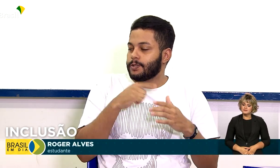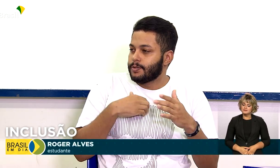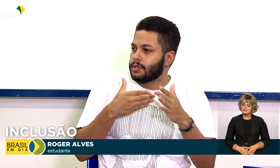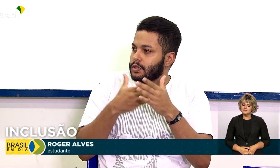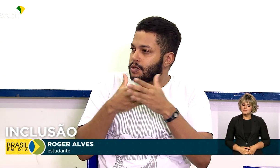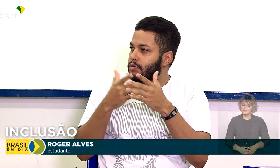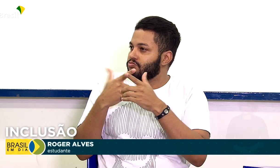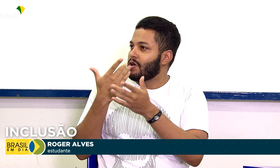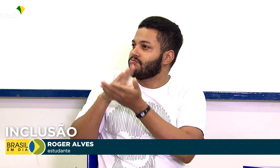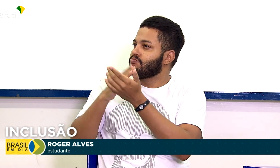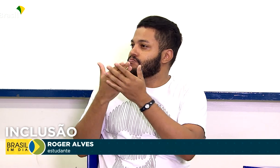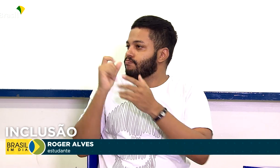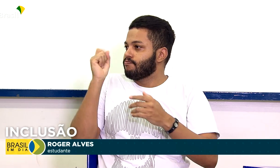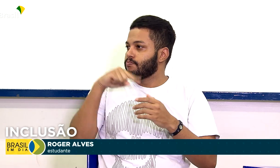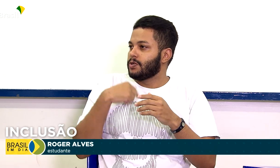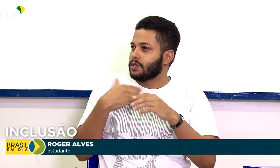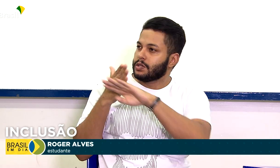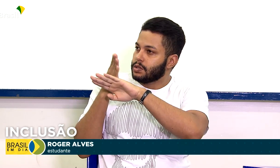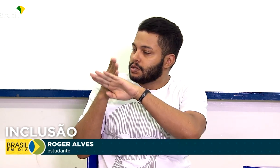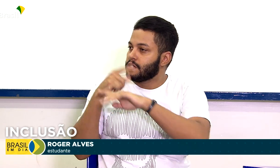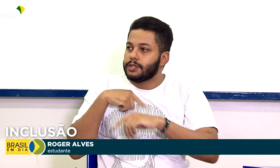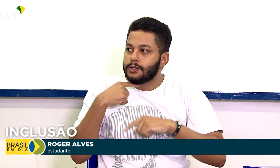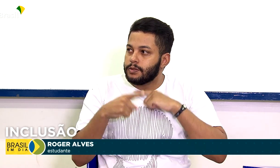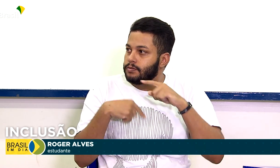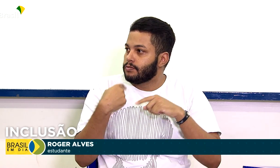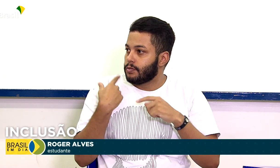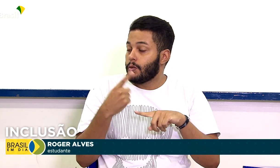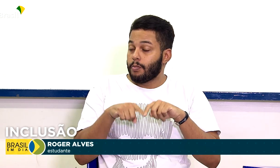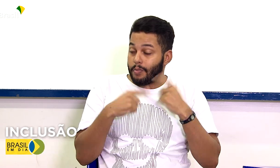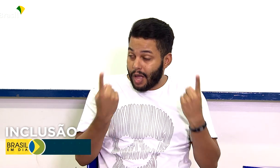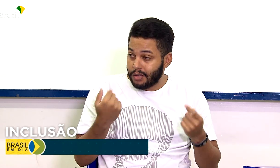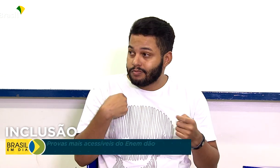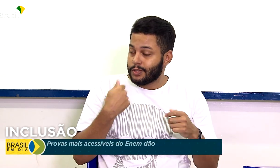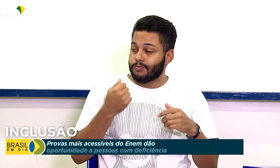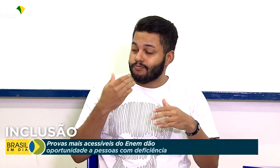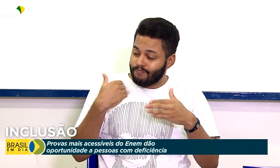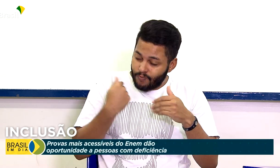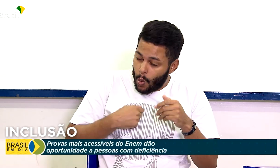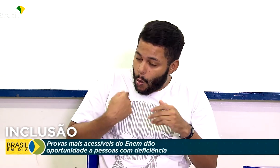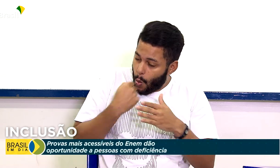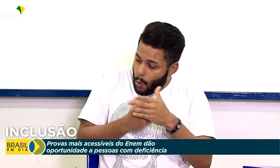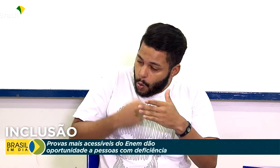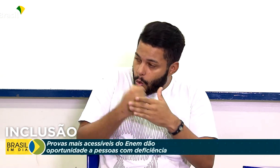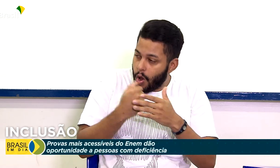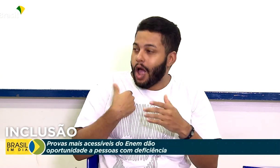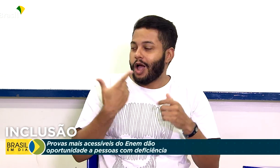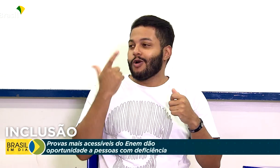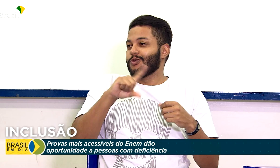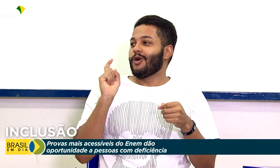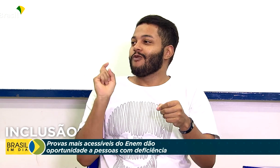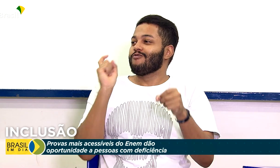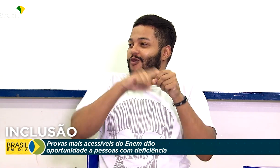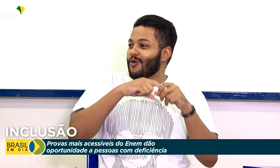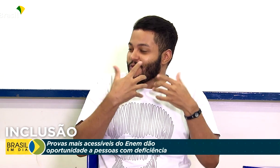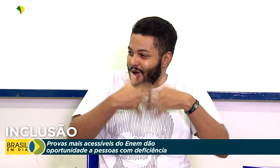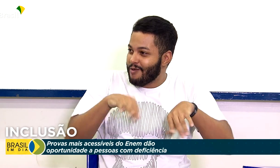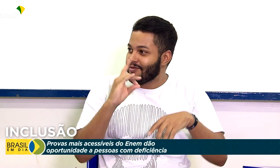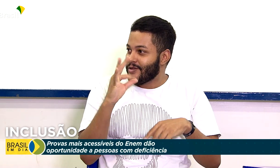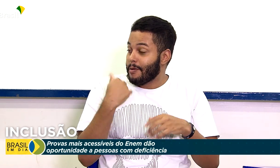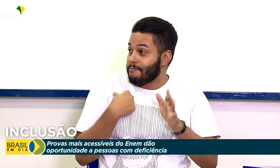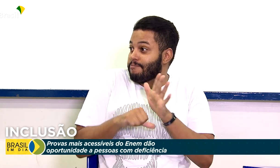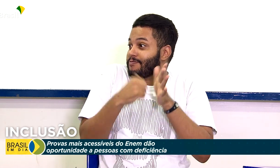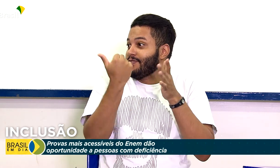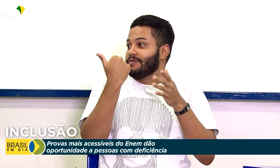parando os estudos, como a dificuldade de ter intérpretes. E agora, como a gente